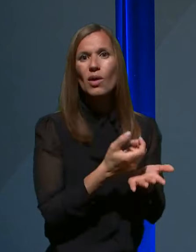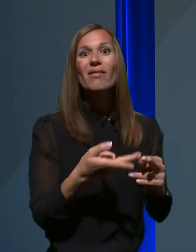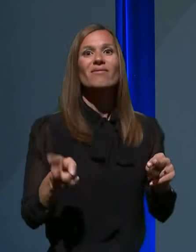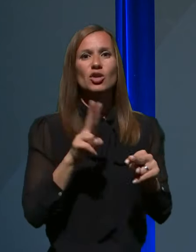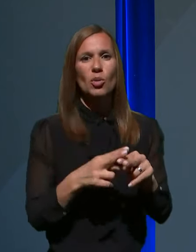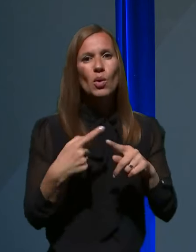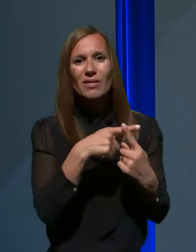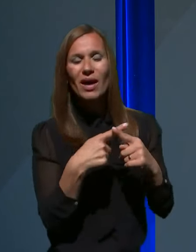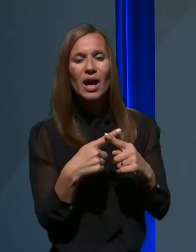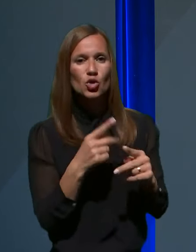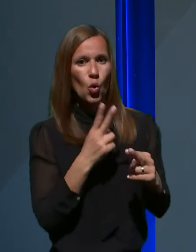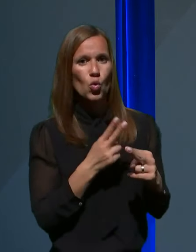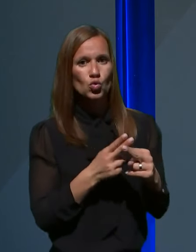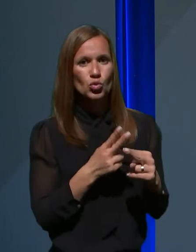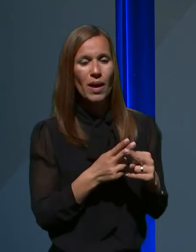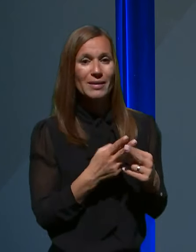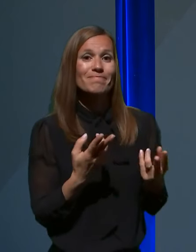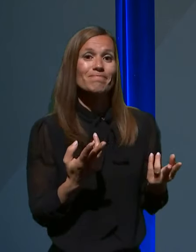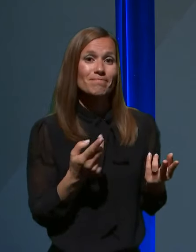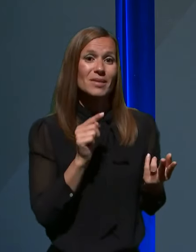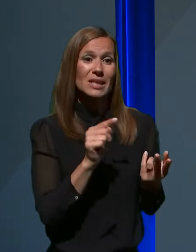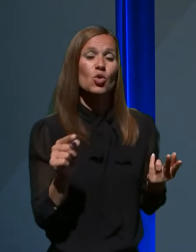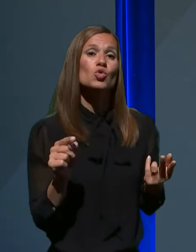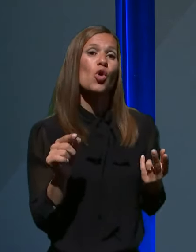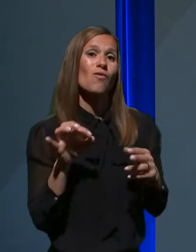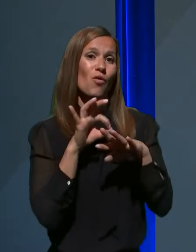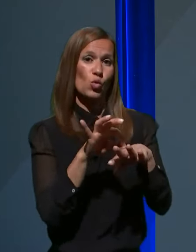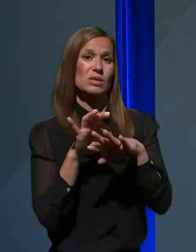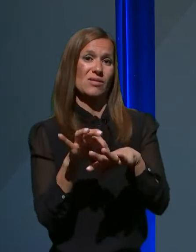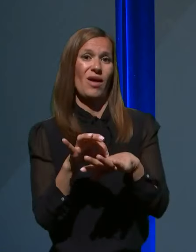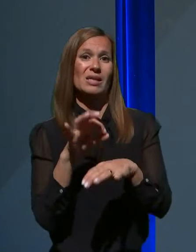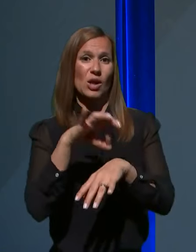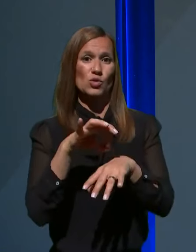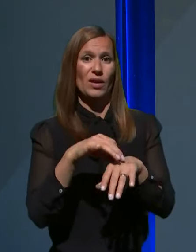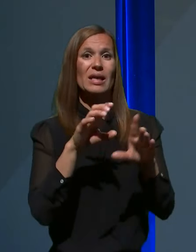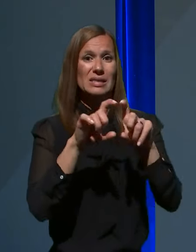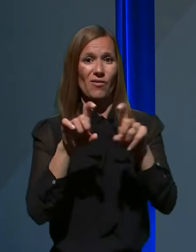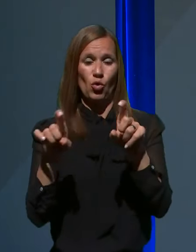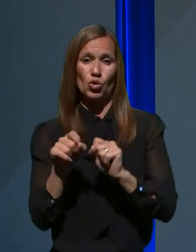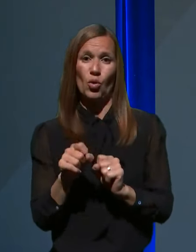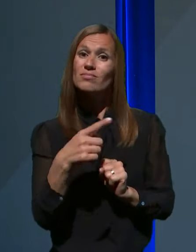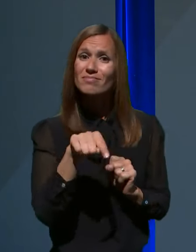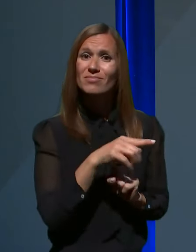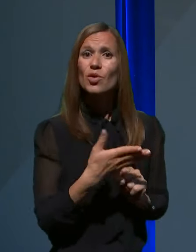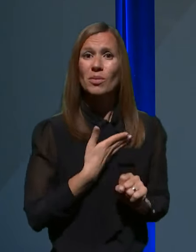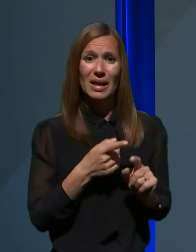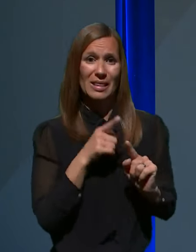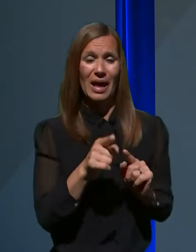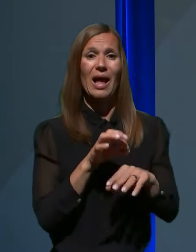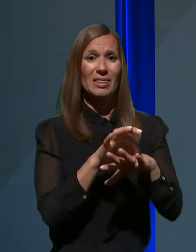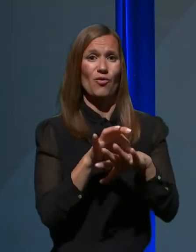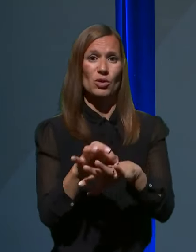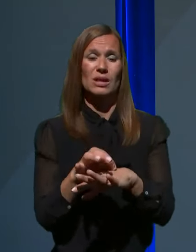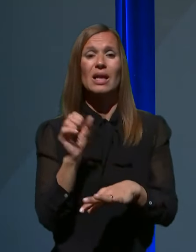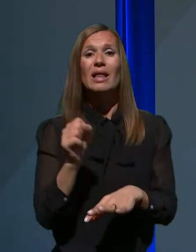okužbe, so pač vodstva zdravstvenih zavodov in prijeli so tudi takšna navodila, sveda, da ljudi